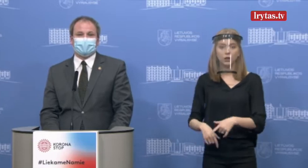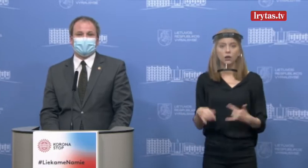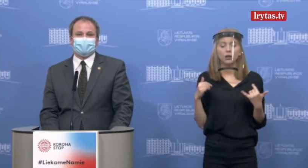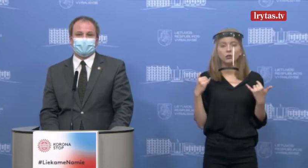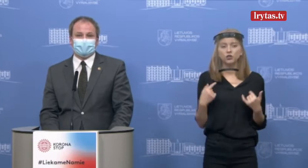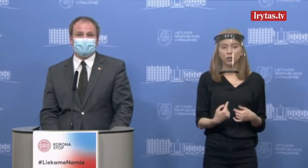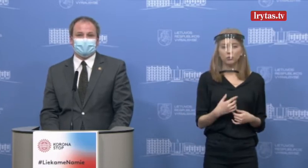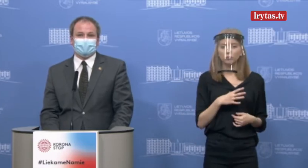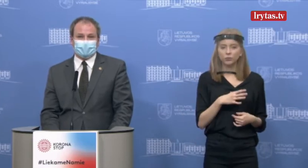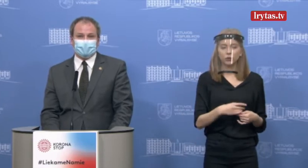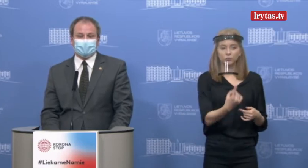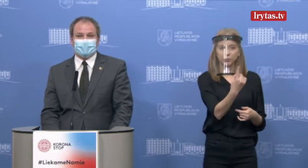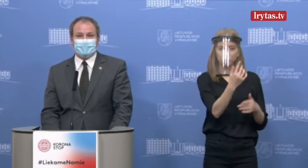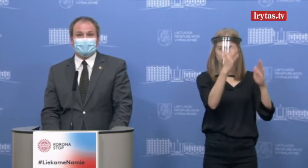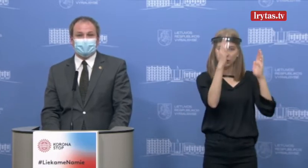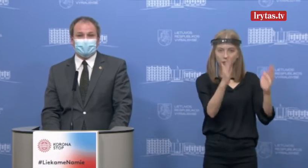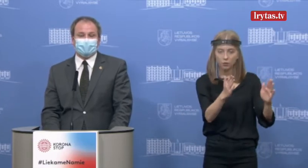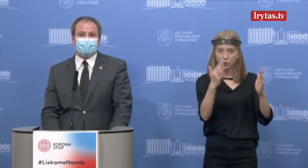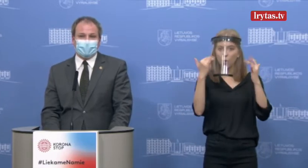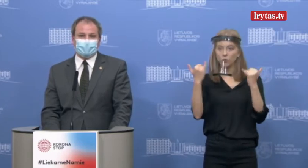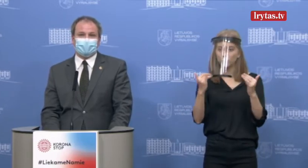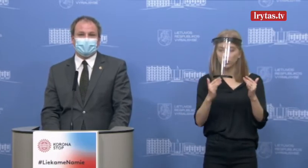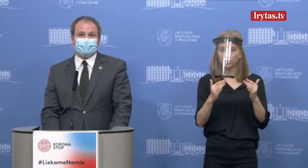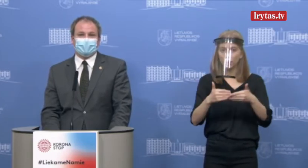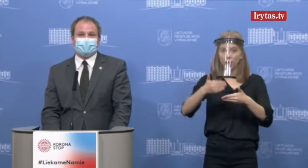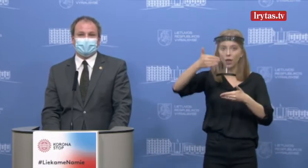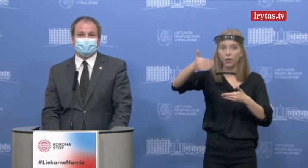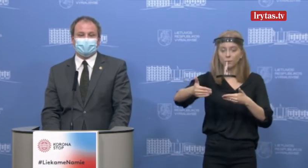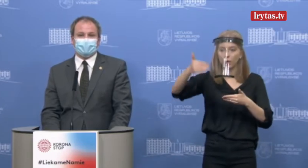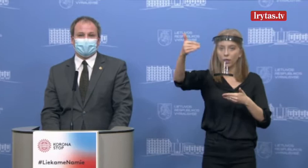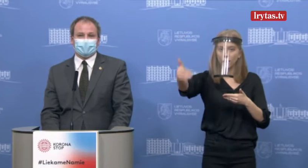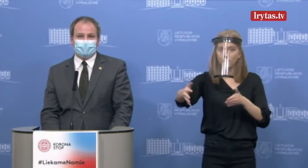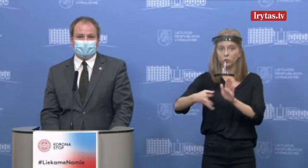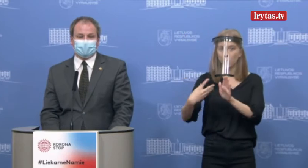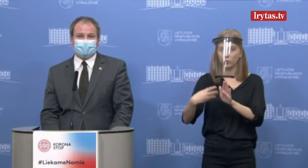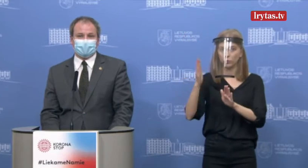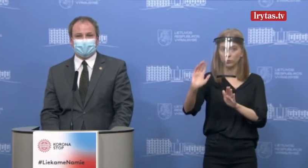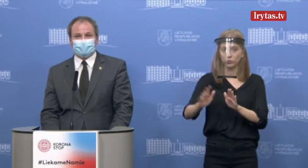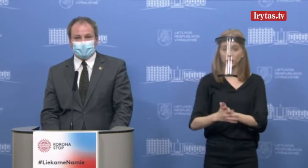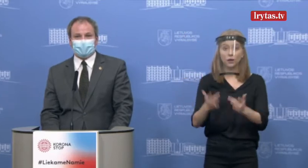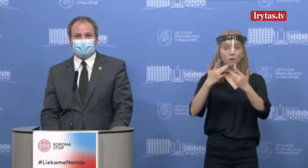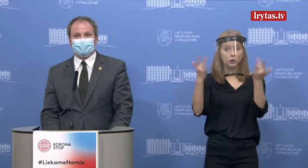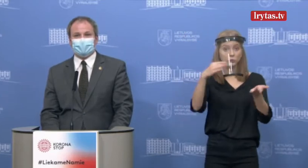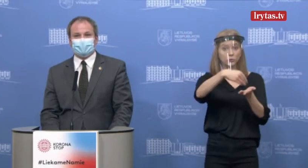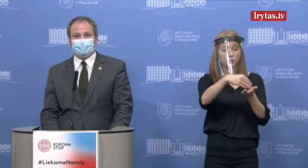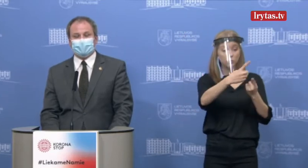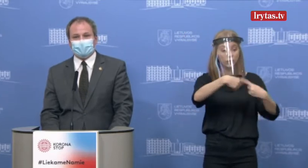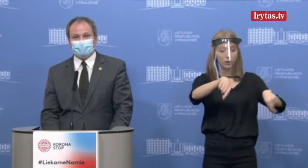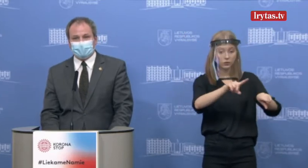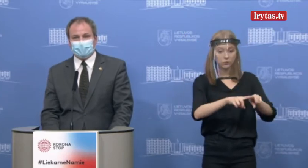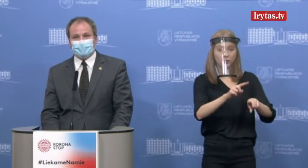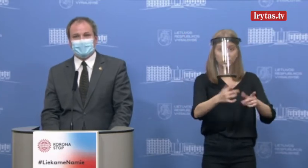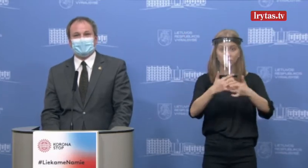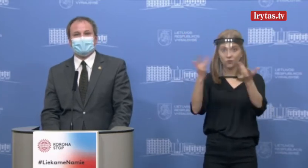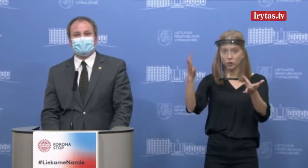bendradarbiaudami su žiniaskodos asociacijomis. Tačiau, kaip jau minėjau, kadangi viešųjų pirkimų tarnyba viešai pareiškia šiek tiek